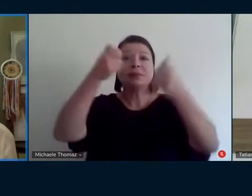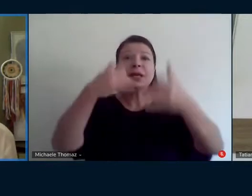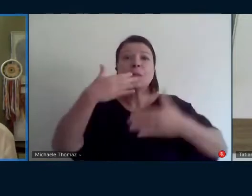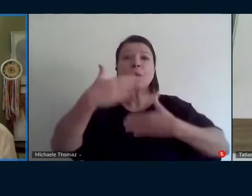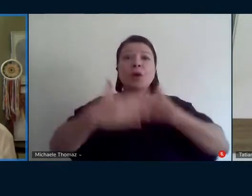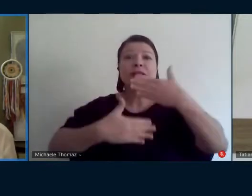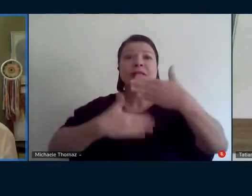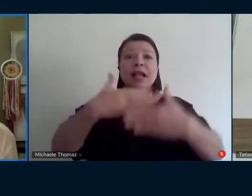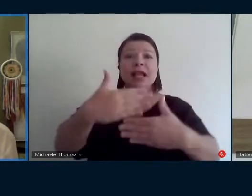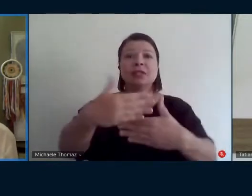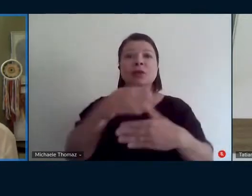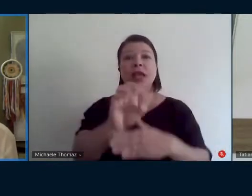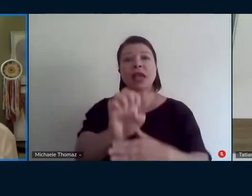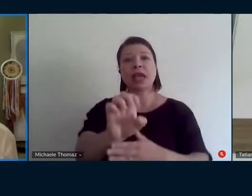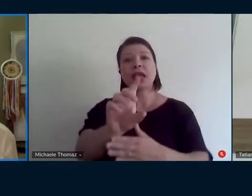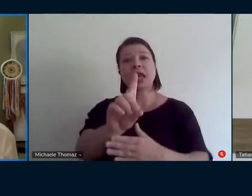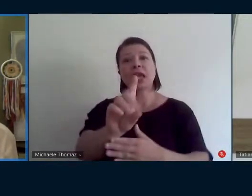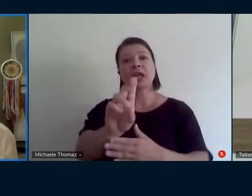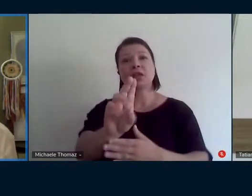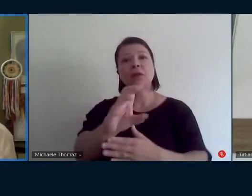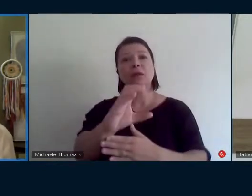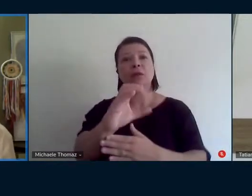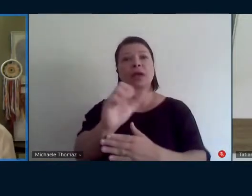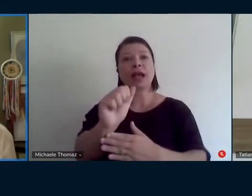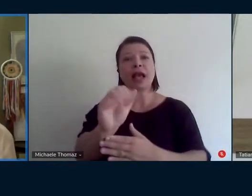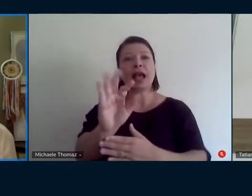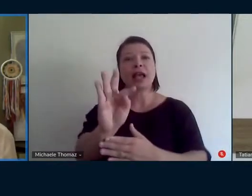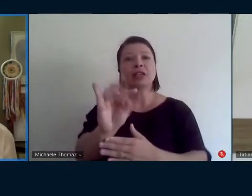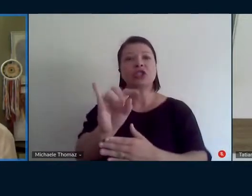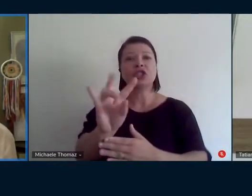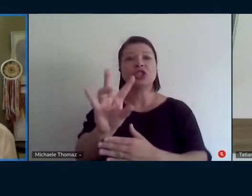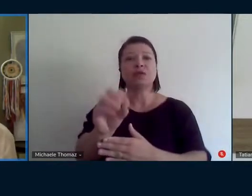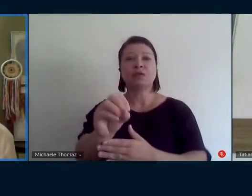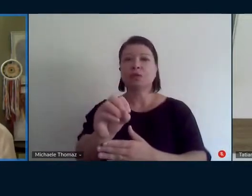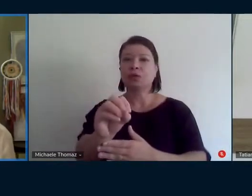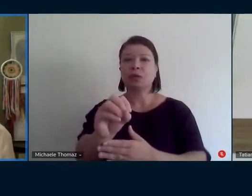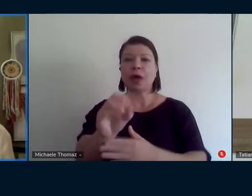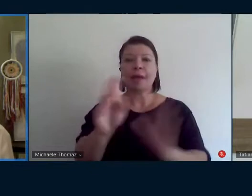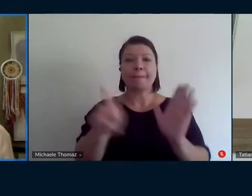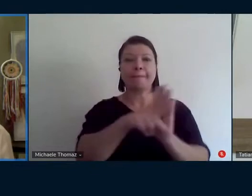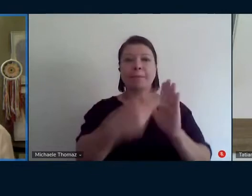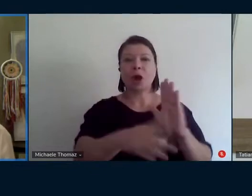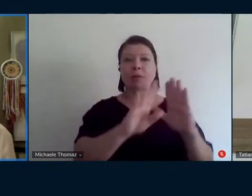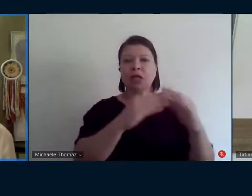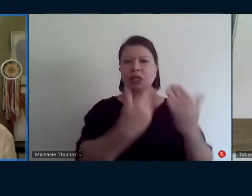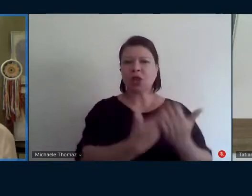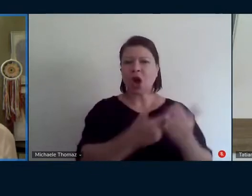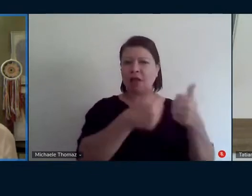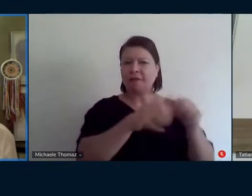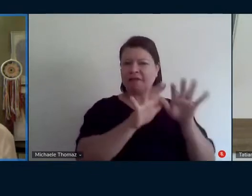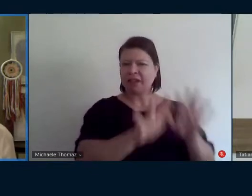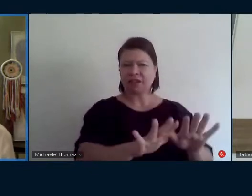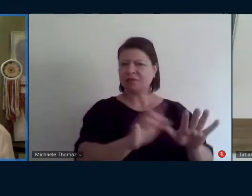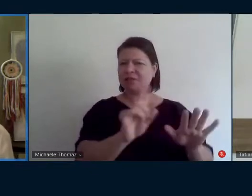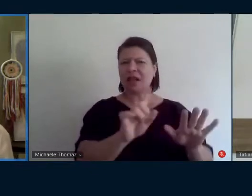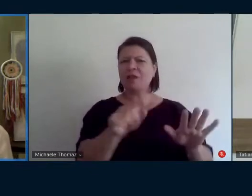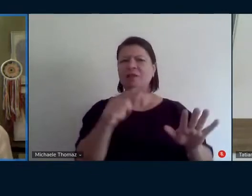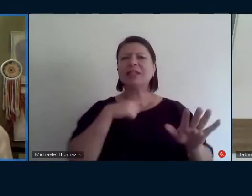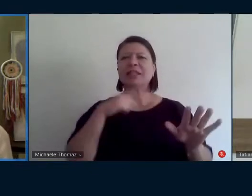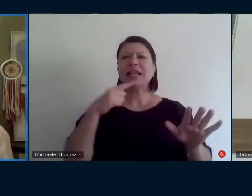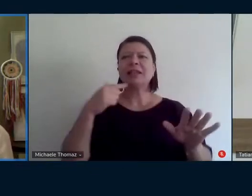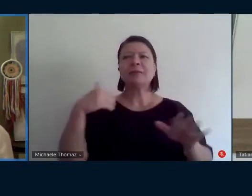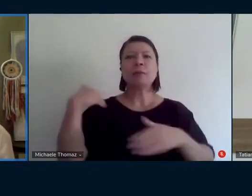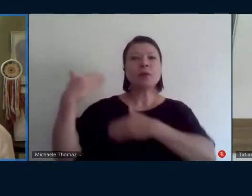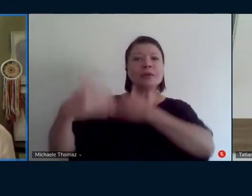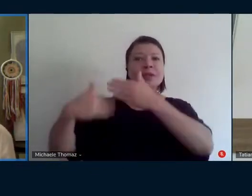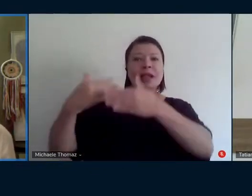você diz não é exclusivo da escola ele se estende por todo o espaço da vida você ressalta isso pra gente né e